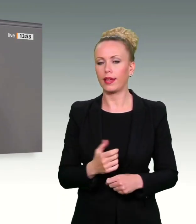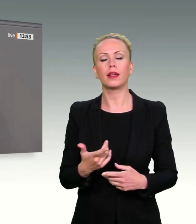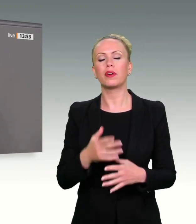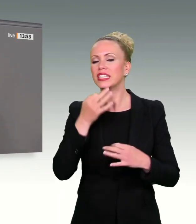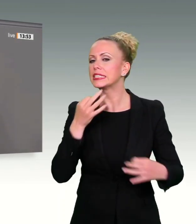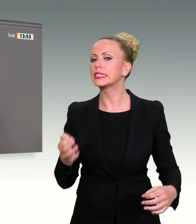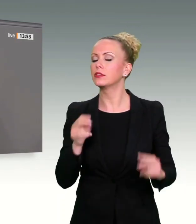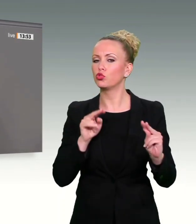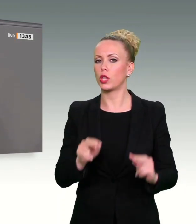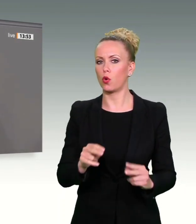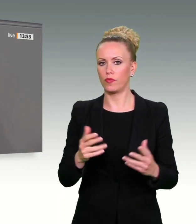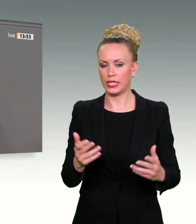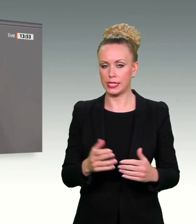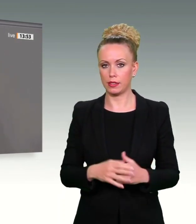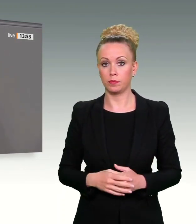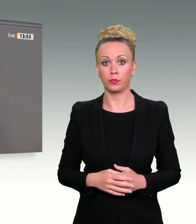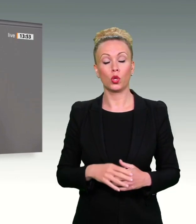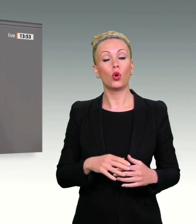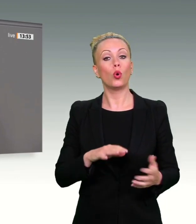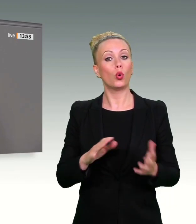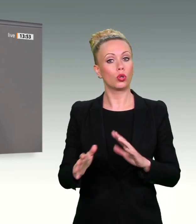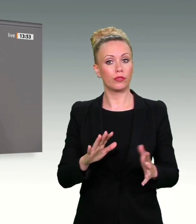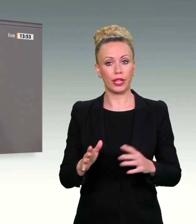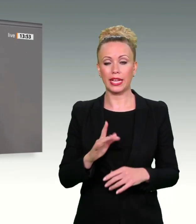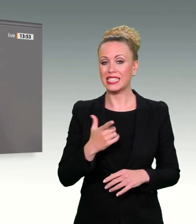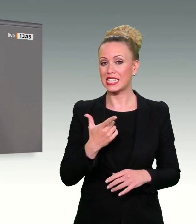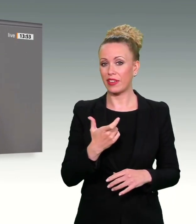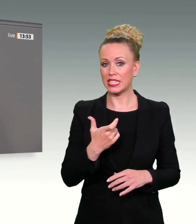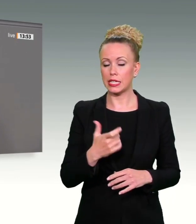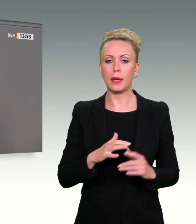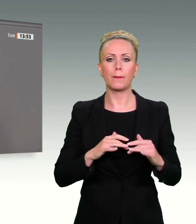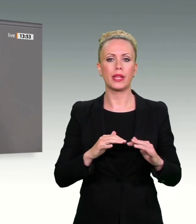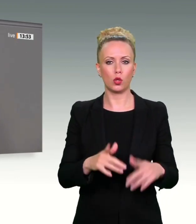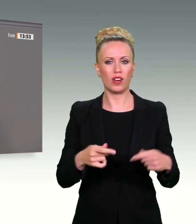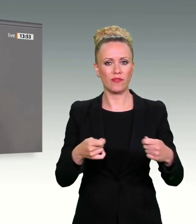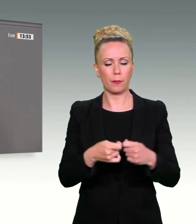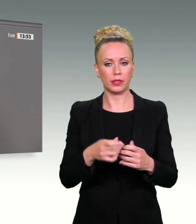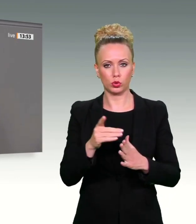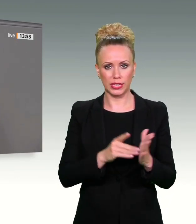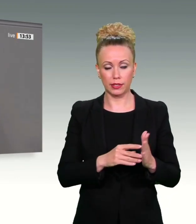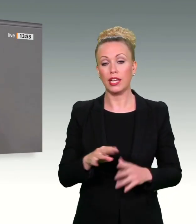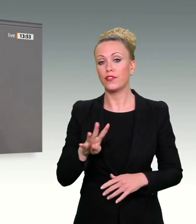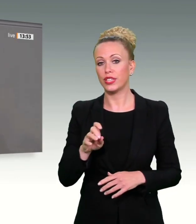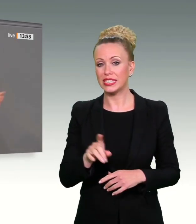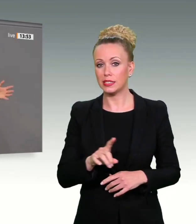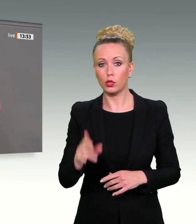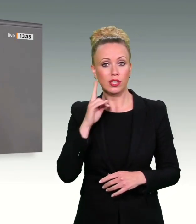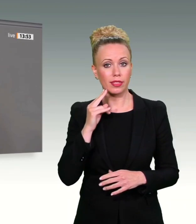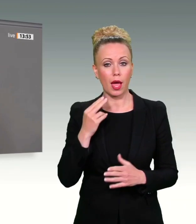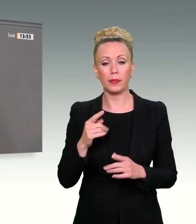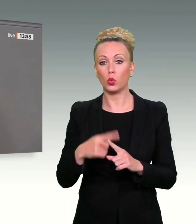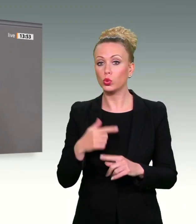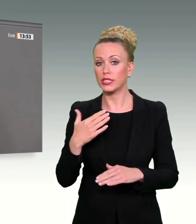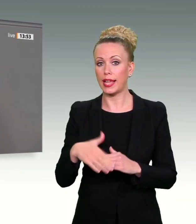hatten circa 20 Millionen Verbindungsdaten, 14.000 Namen und Adressen wurden gespeichert. Und